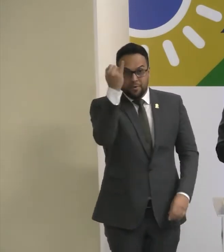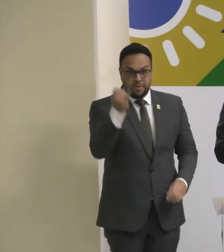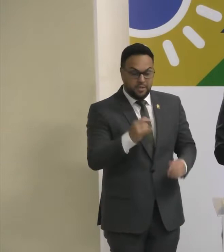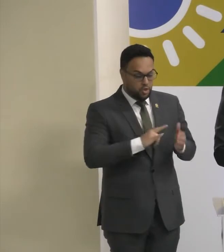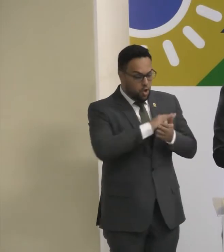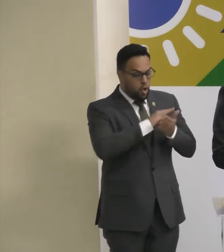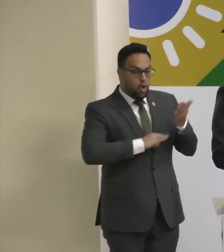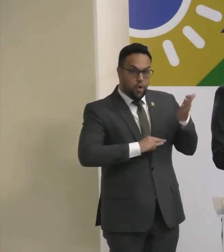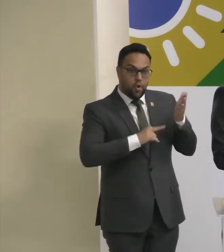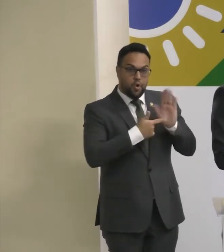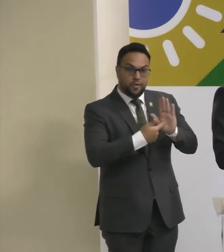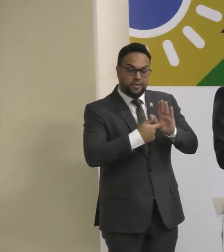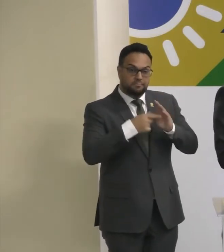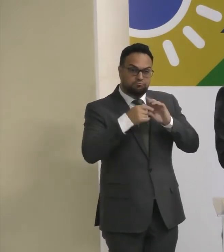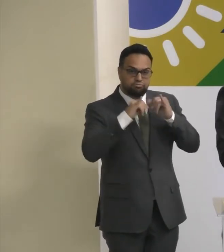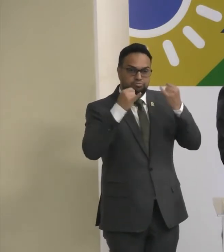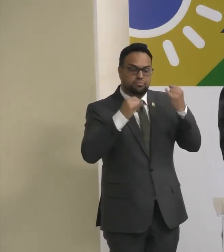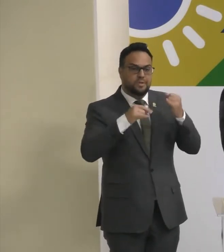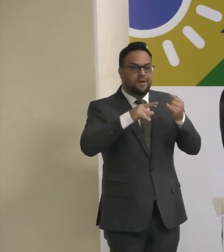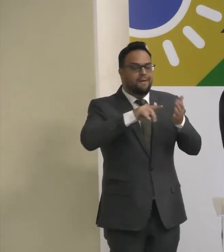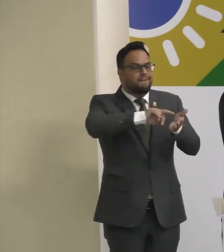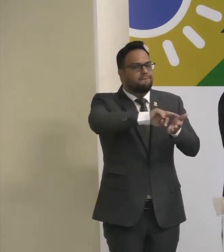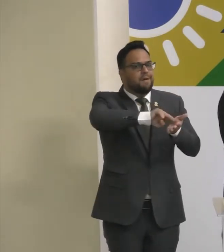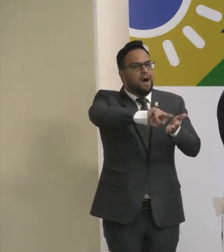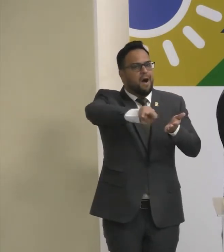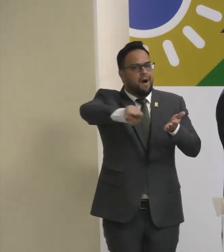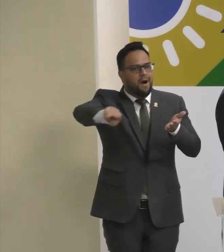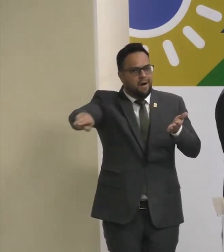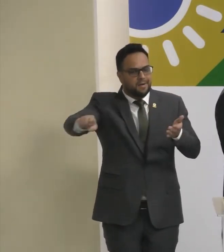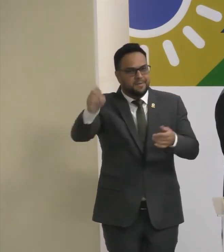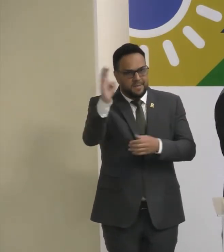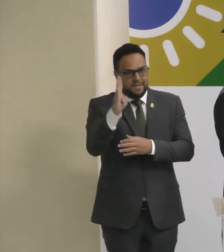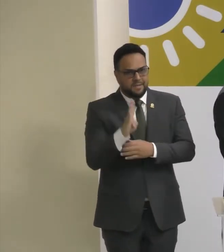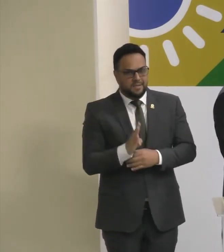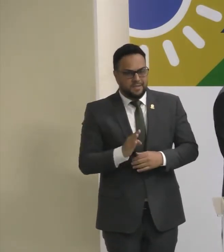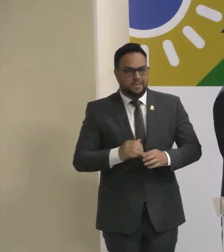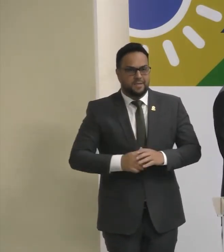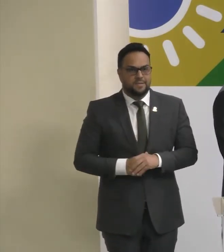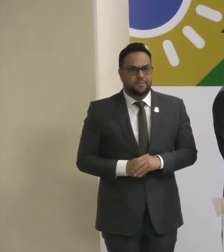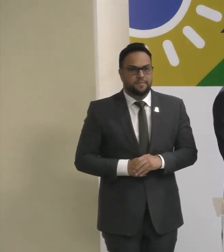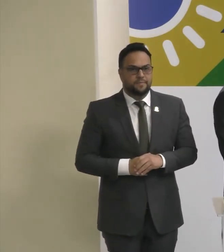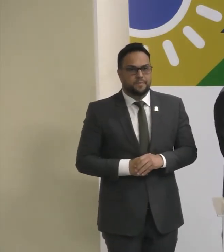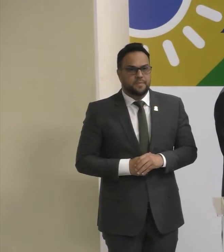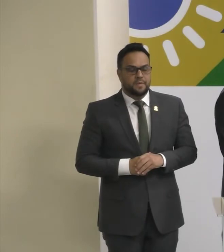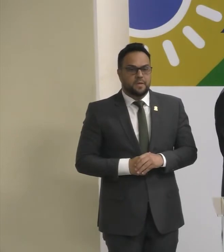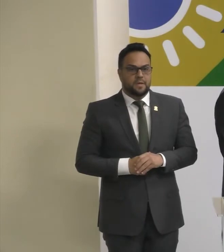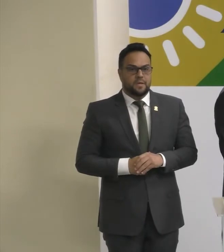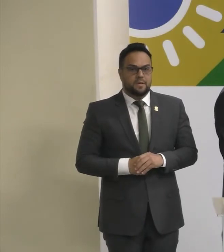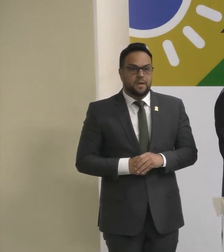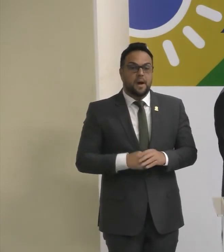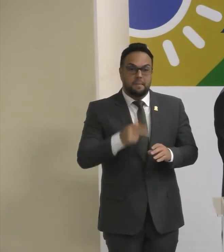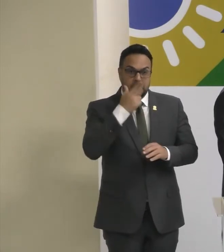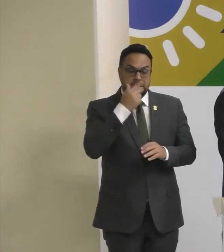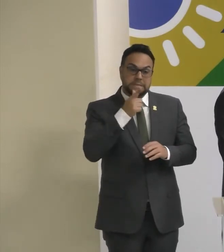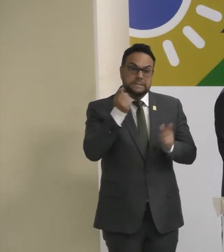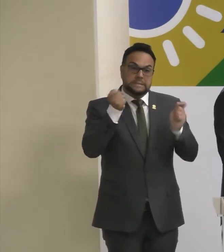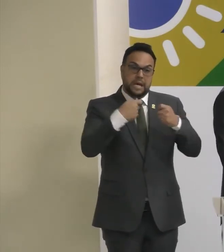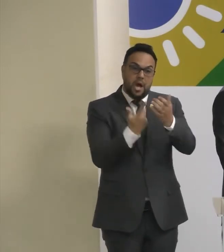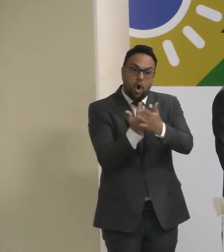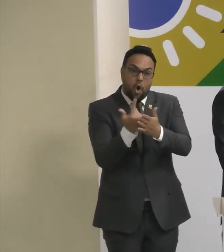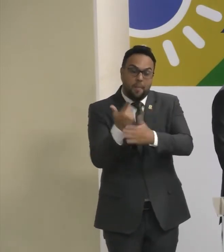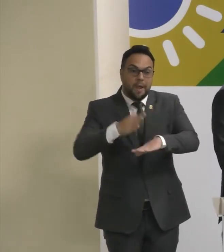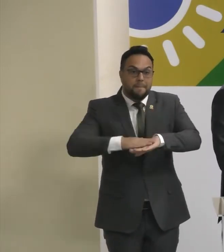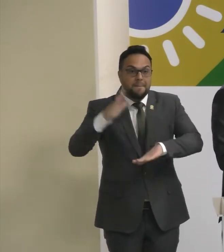luz De diversos Brasileiros É um prato Presidente Bolsonaro É um prato De feijão A mais Na mesa De